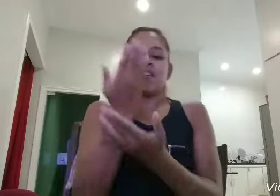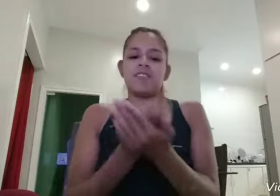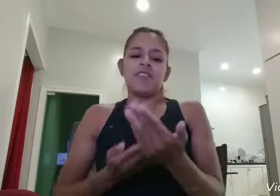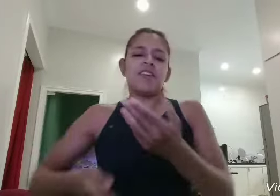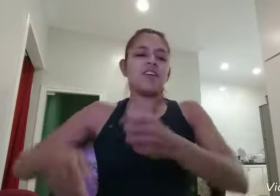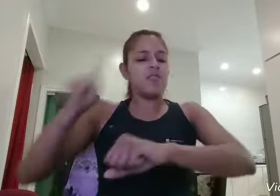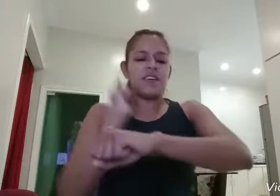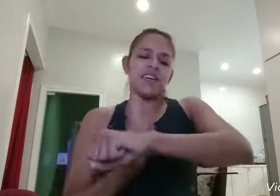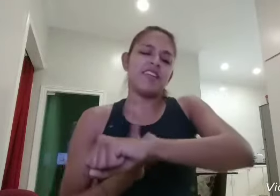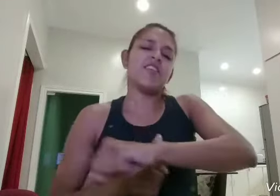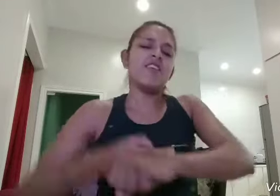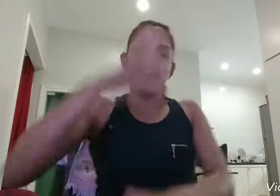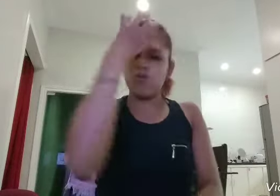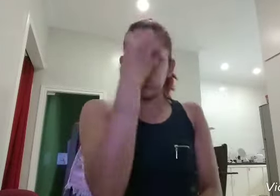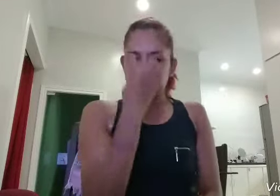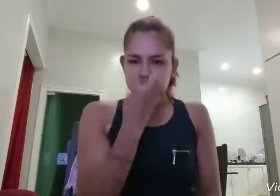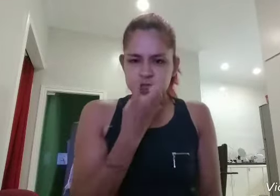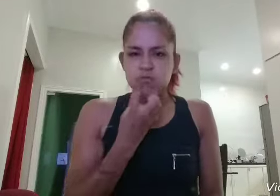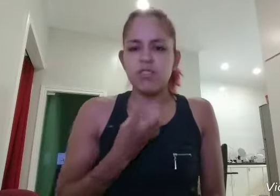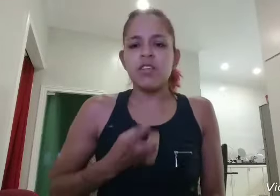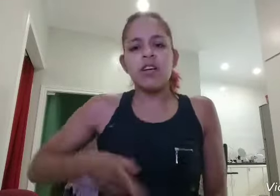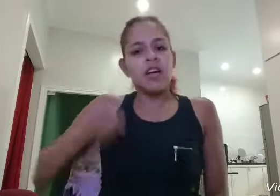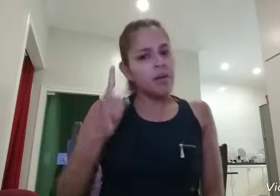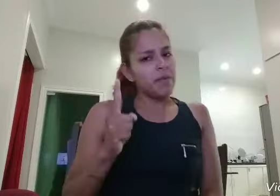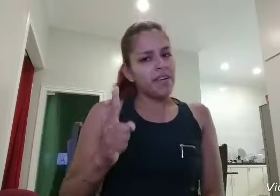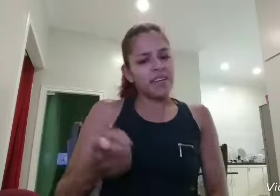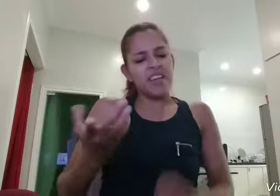razão E na hora da raiva E na hora